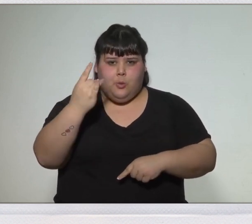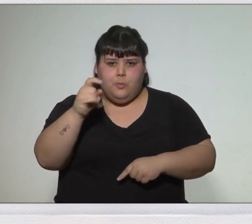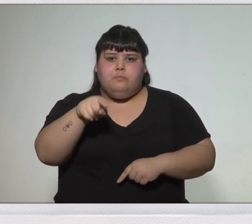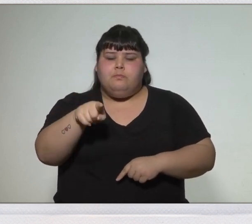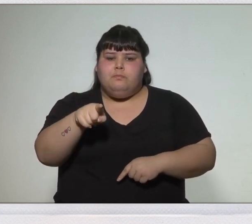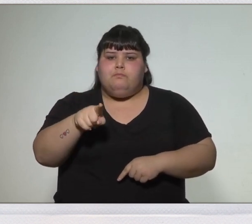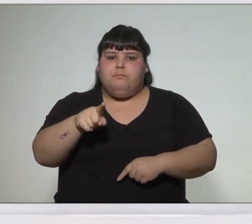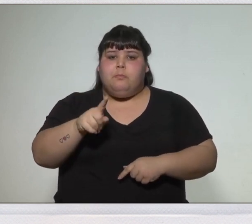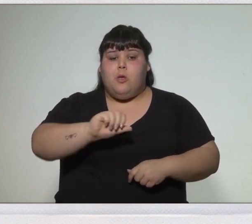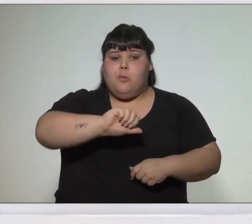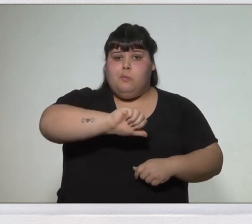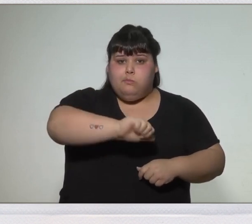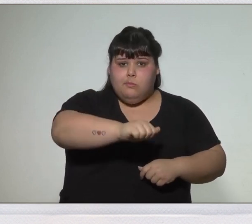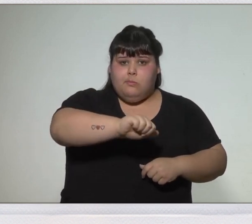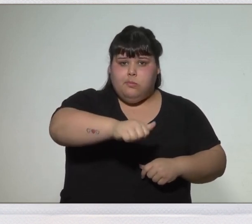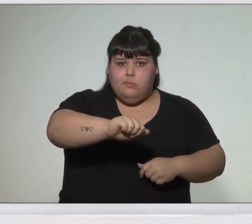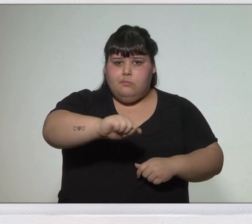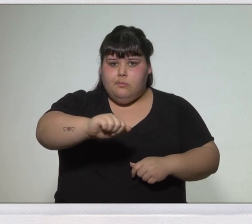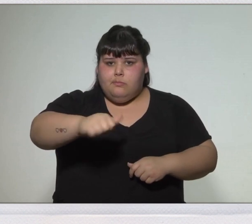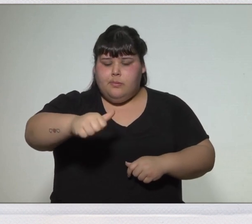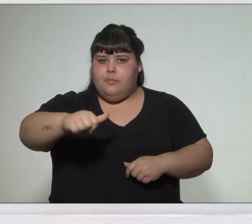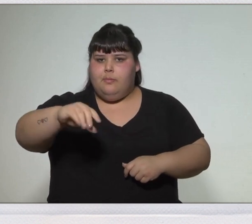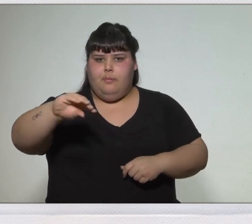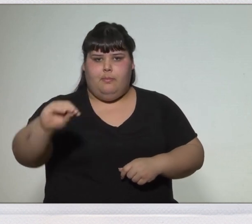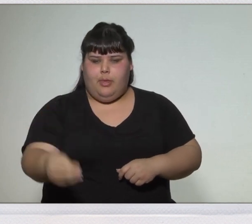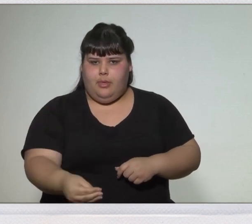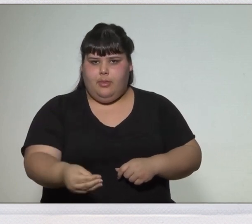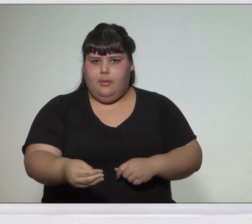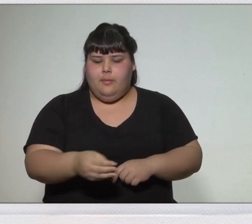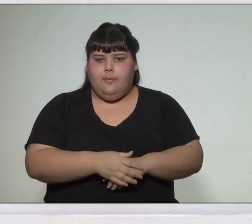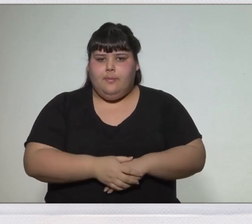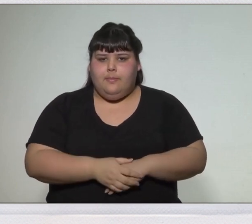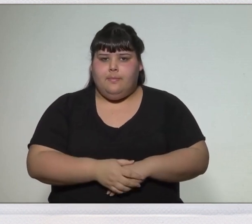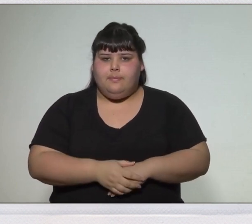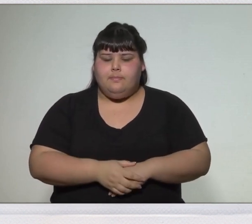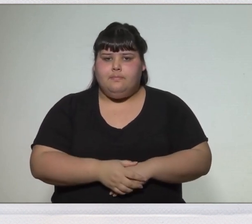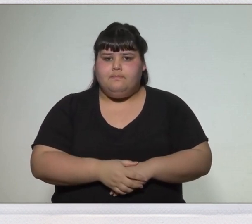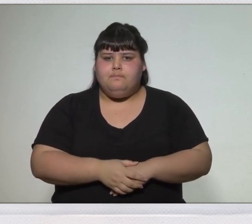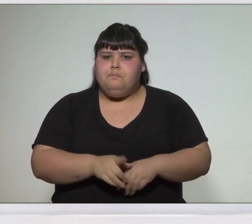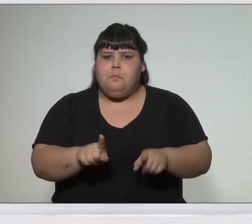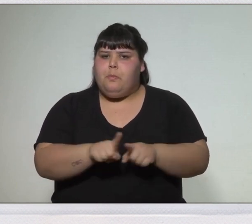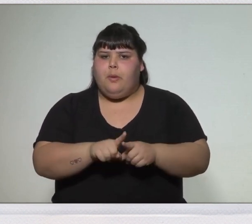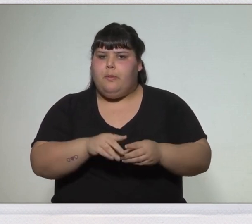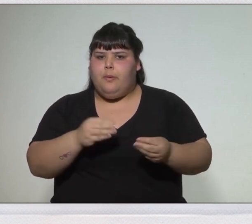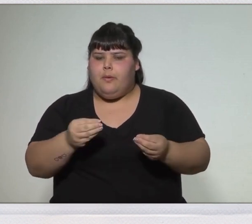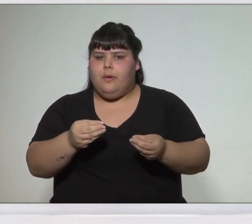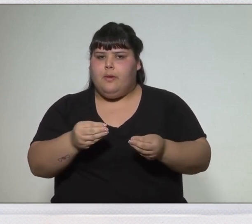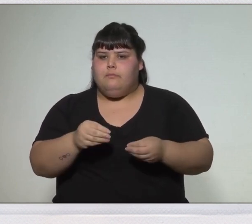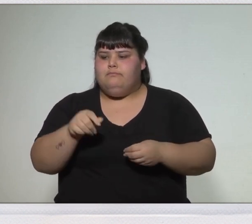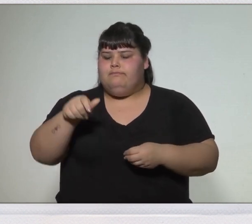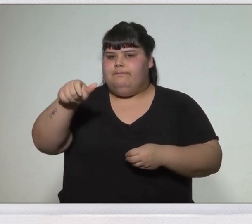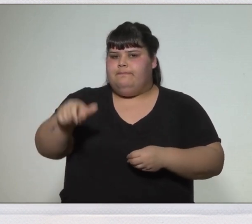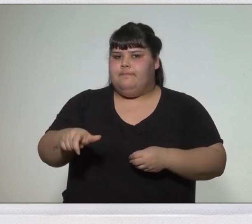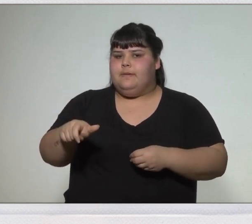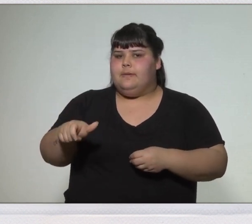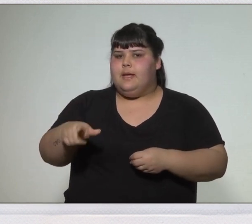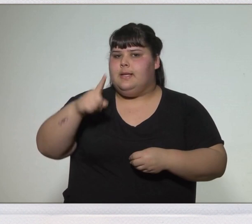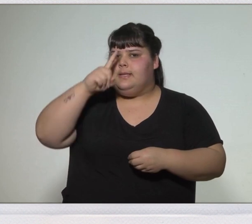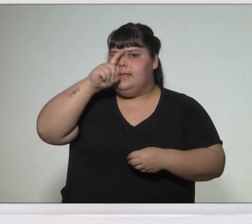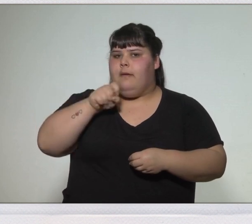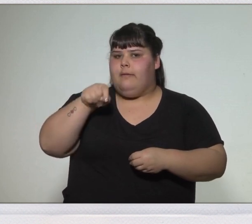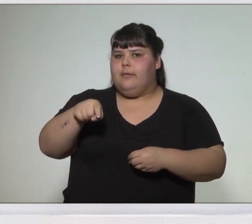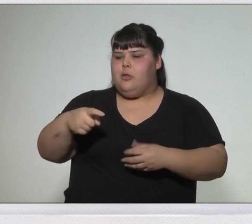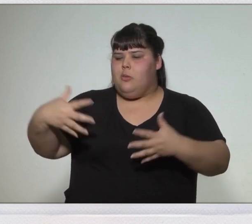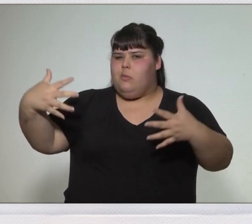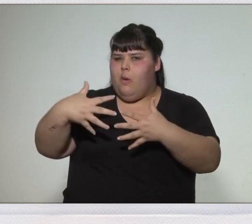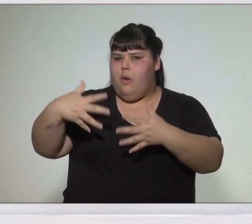victorias, el ejército del norte es derrotado. La misma suerte corre Belgrano